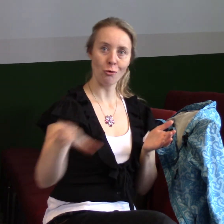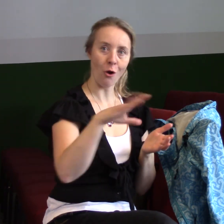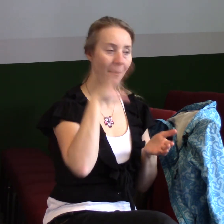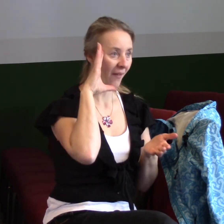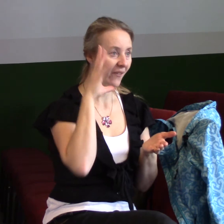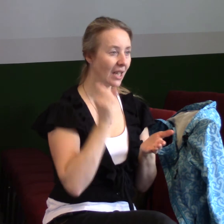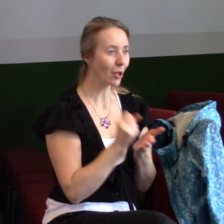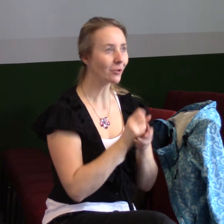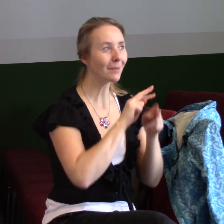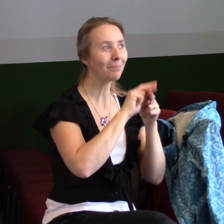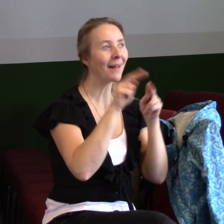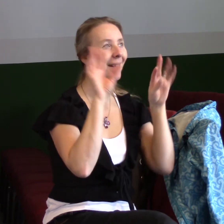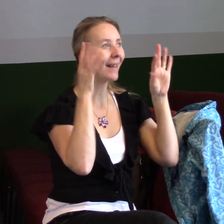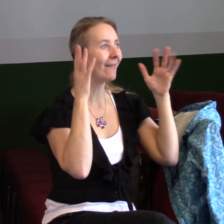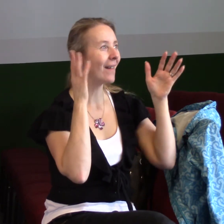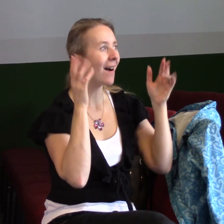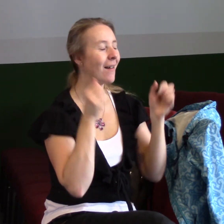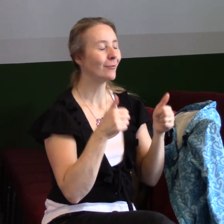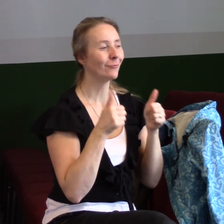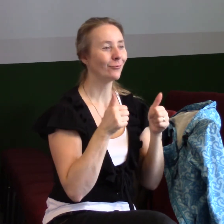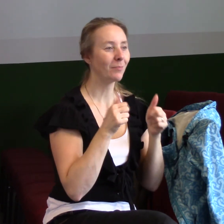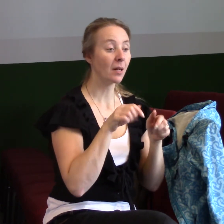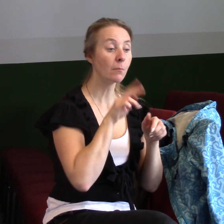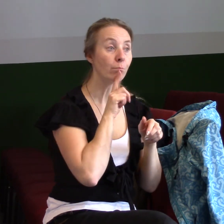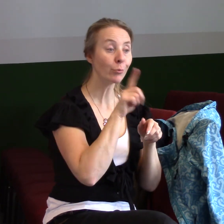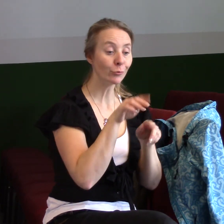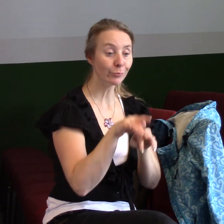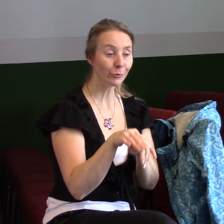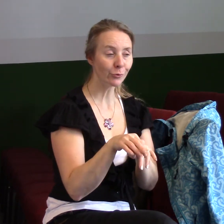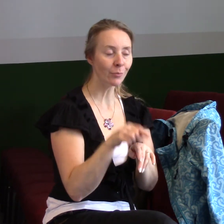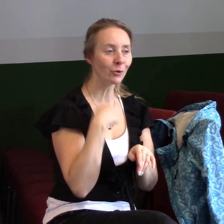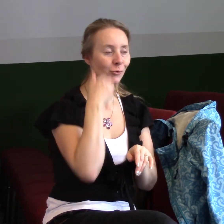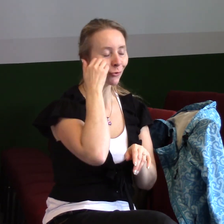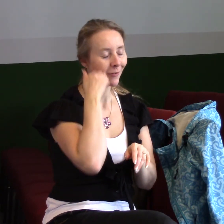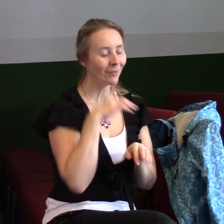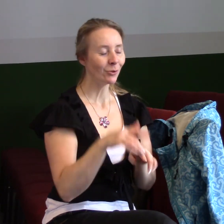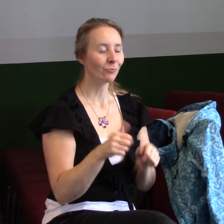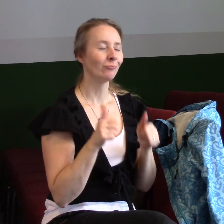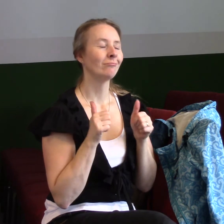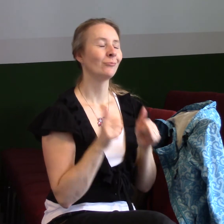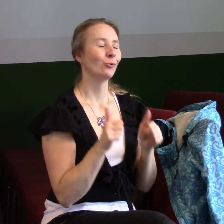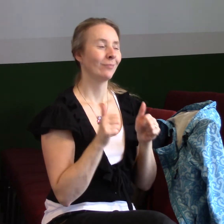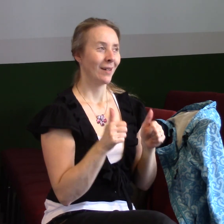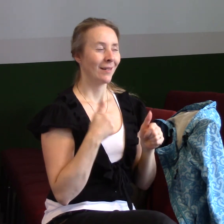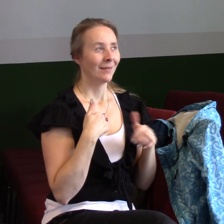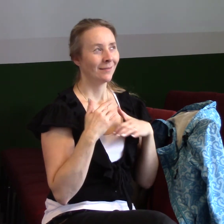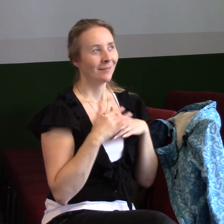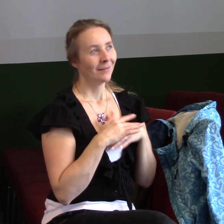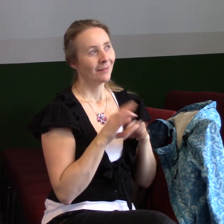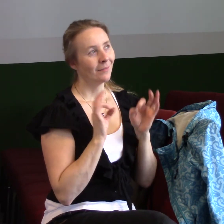plyne chvála, najednou je tam cítit ta Boží přítomnost, a člověk tam tak je, a říká si jo, jo, jo. A to je správné,